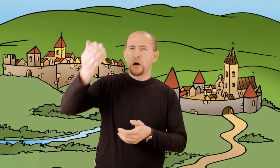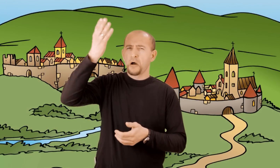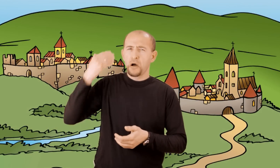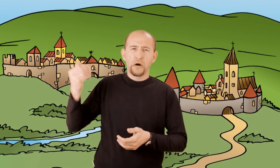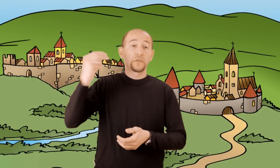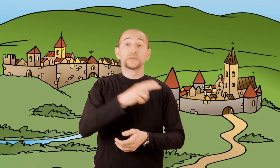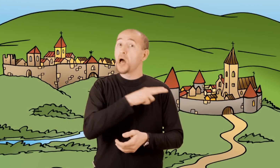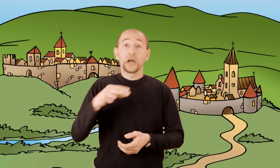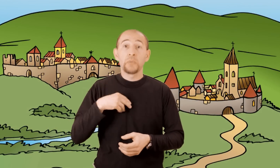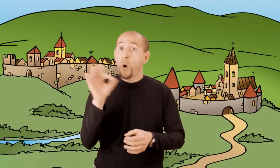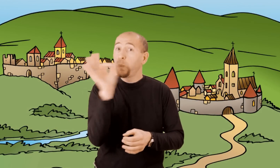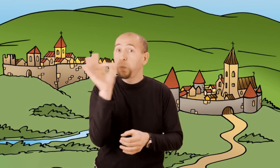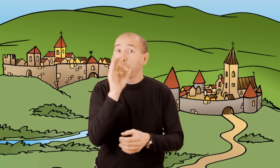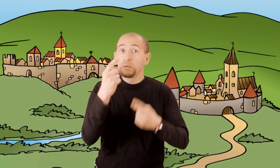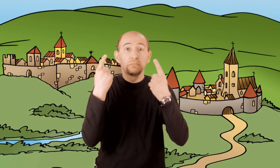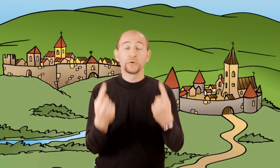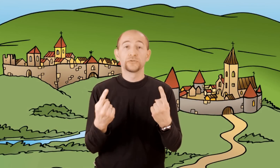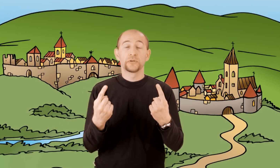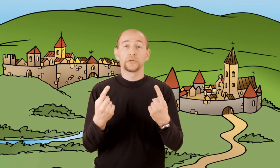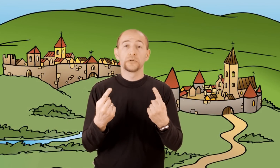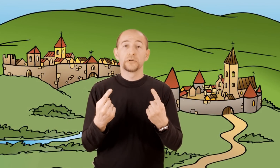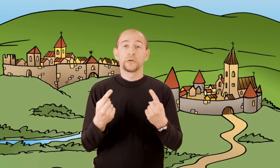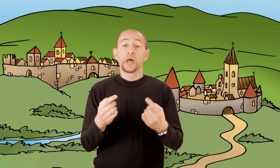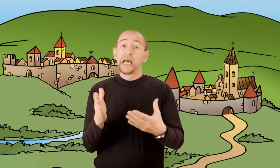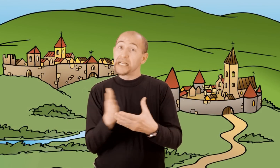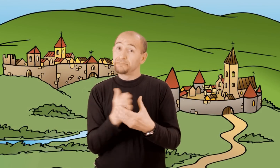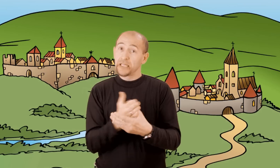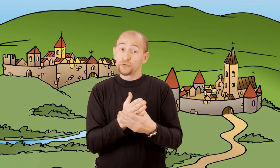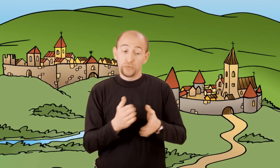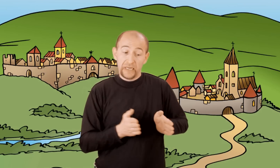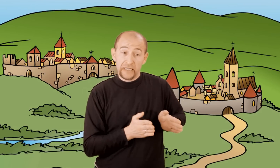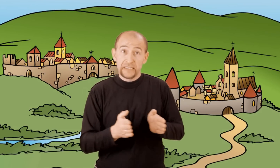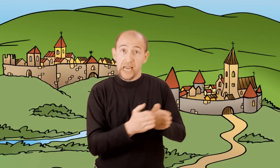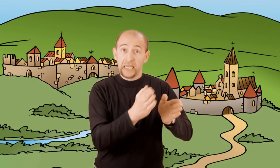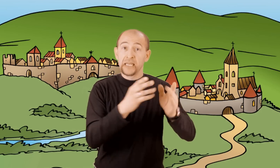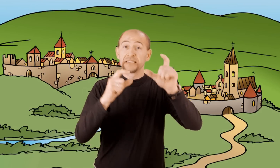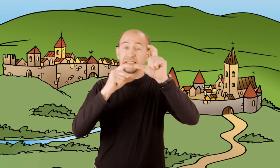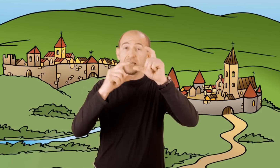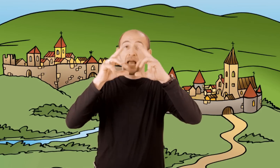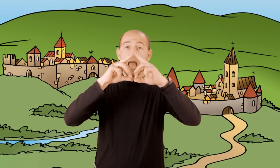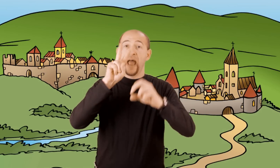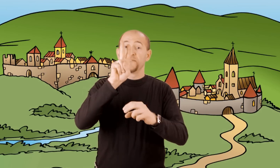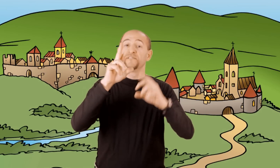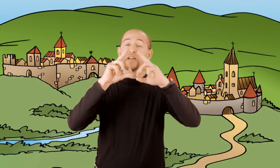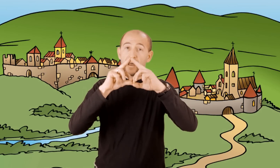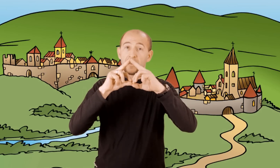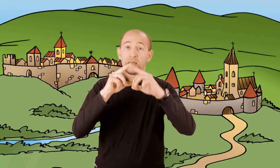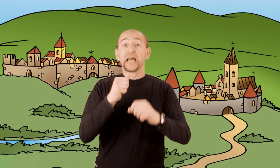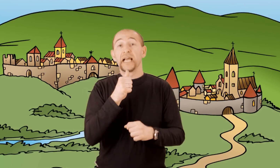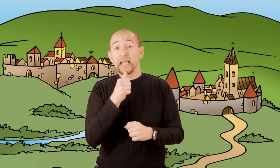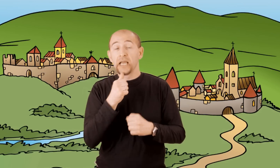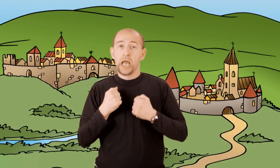U davno doba, dok Zagreb kao grad još nije ni postojao, između Save i